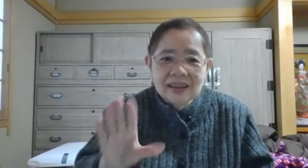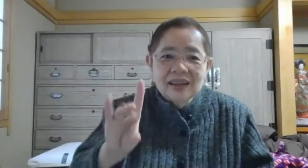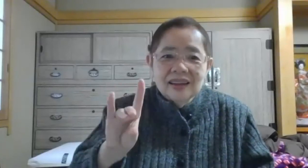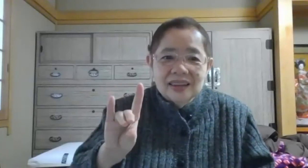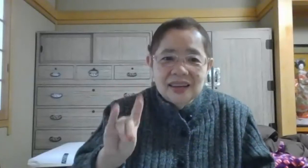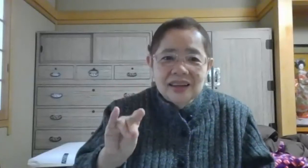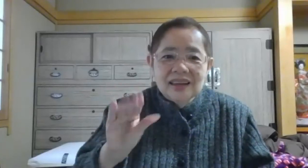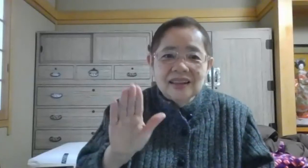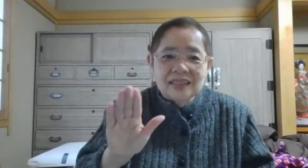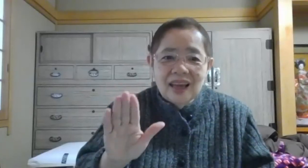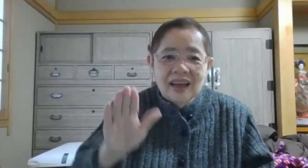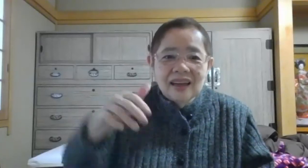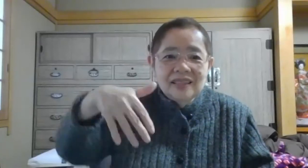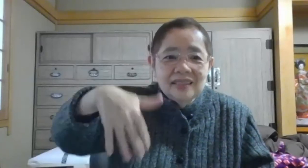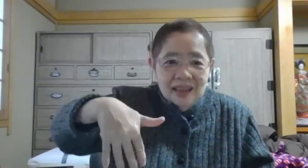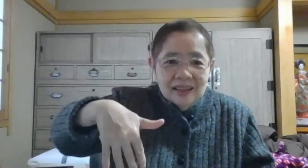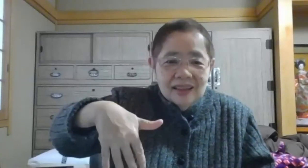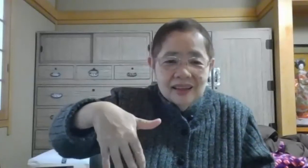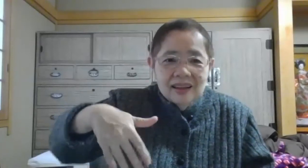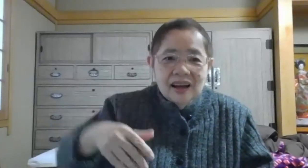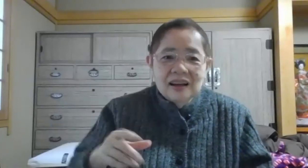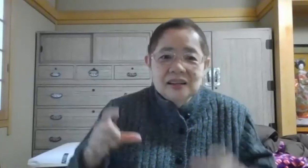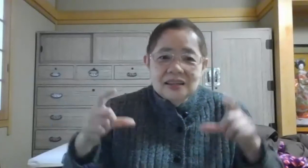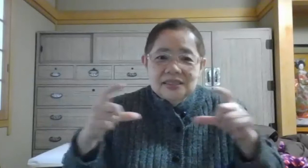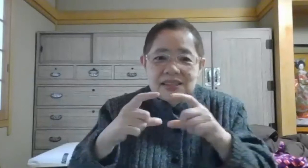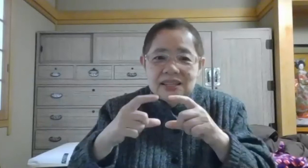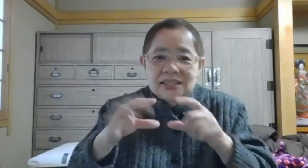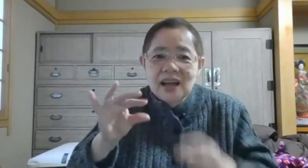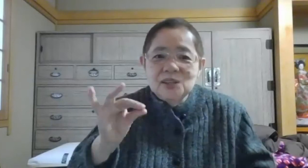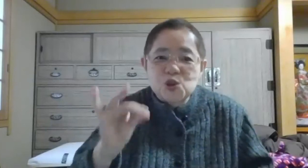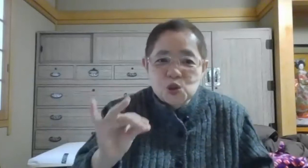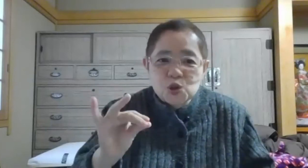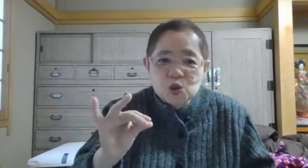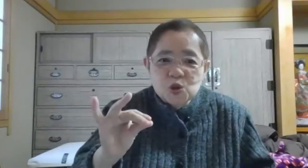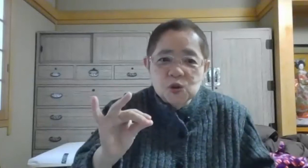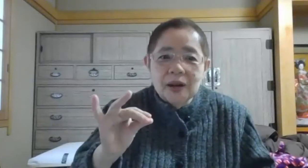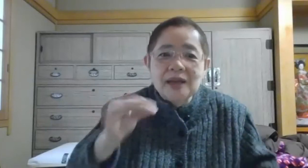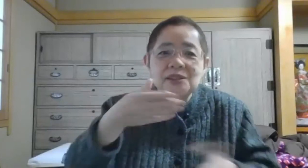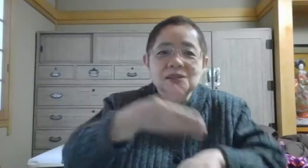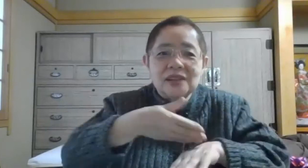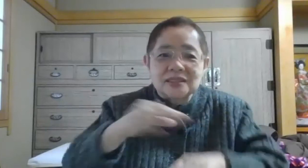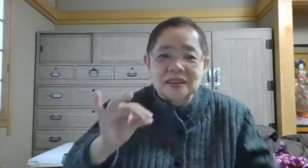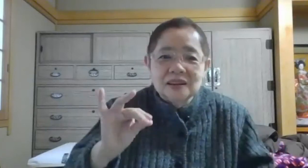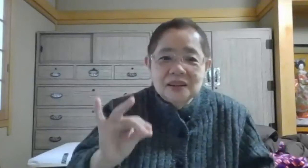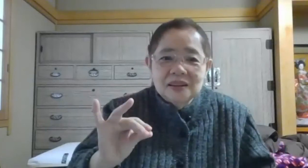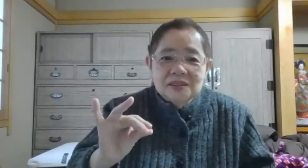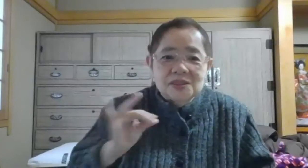きーってきってね小さいつの練習ですつ、